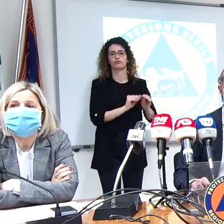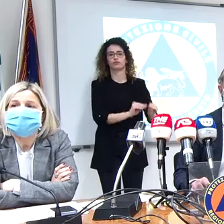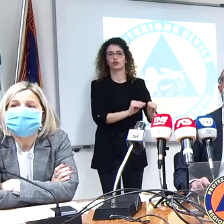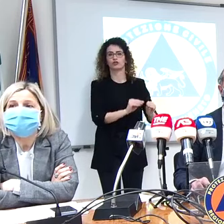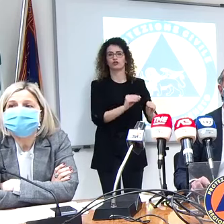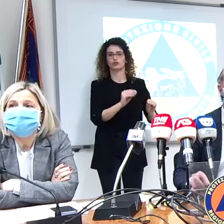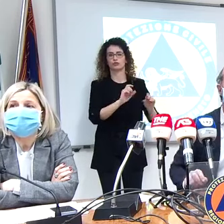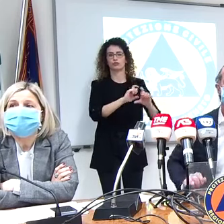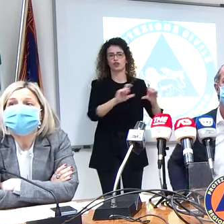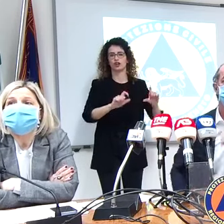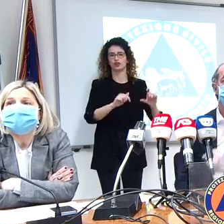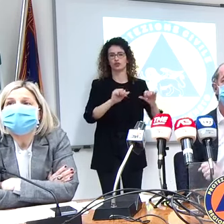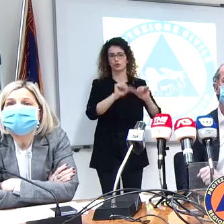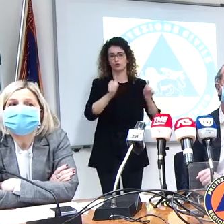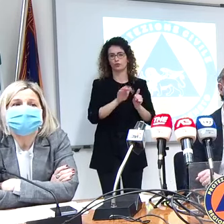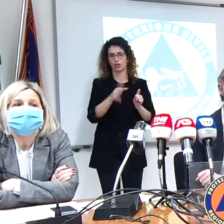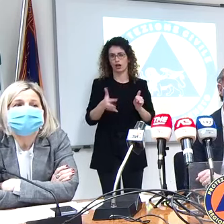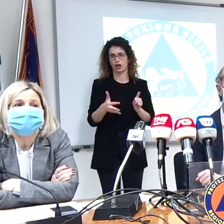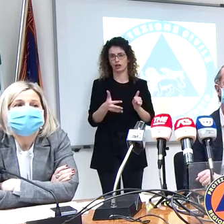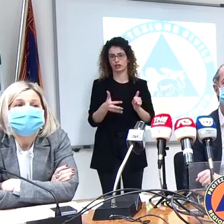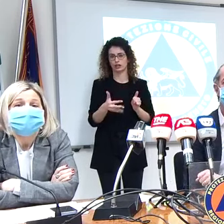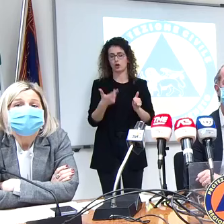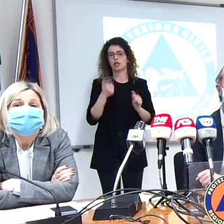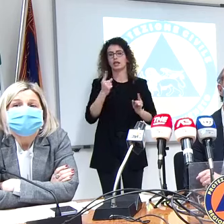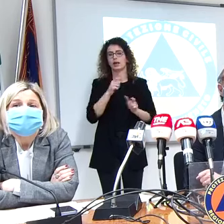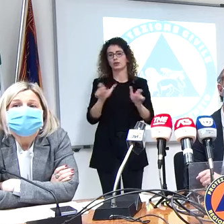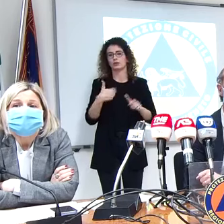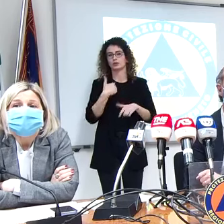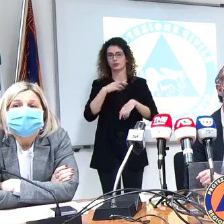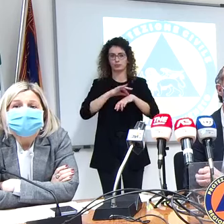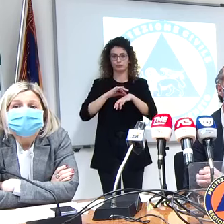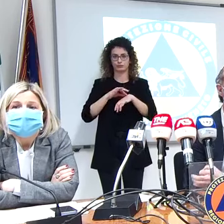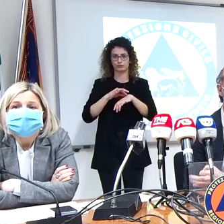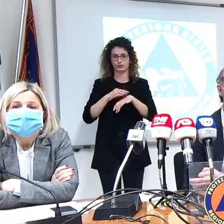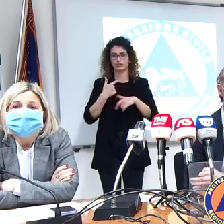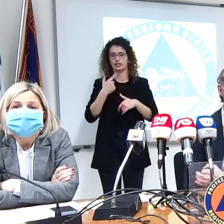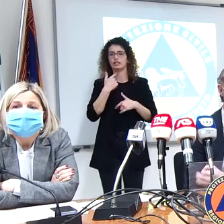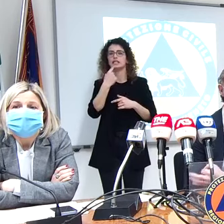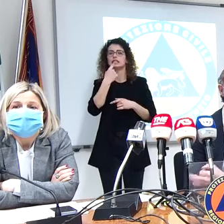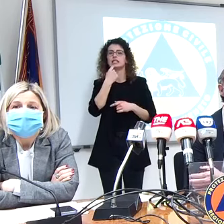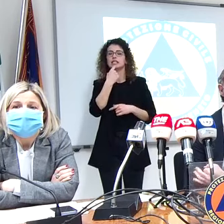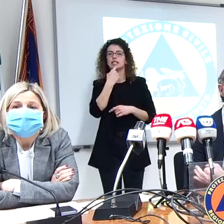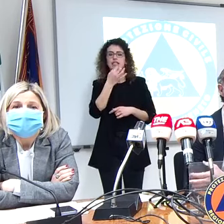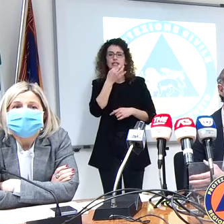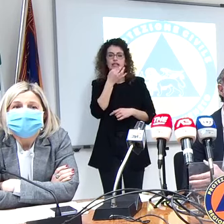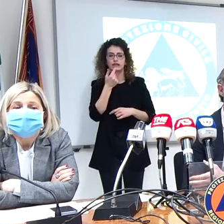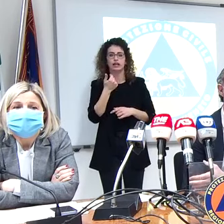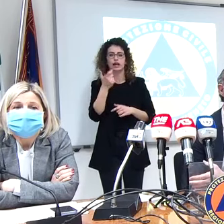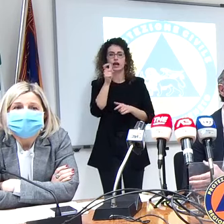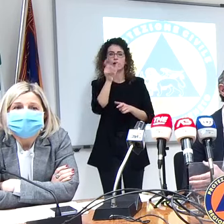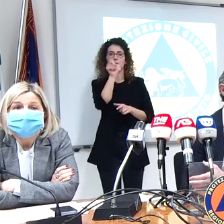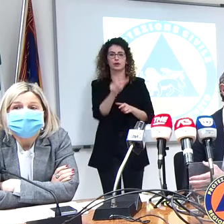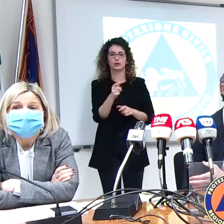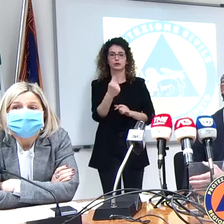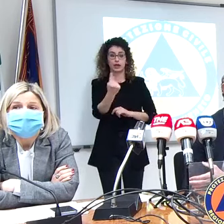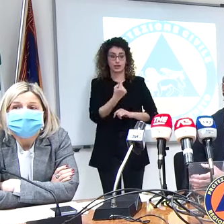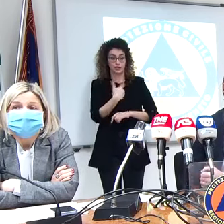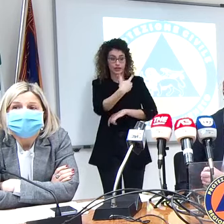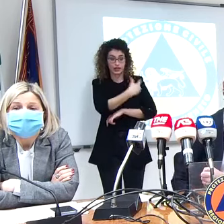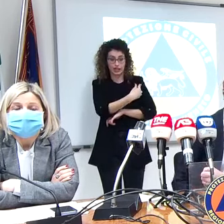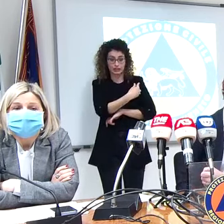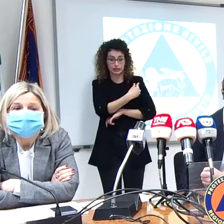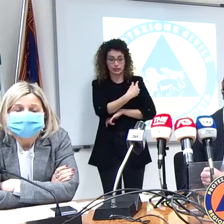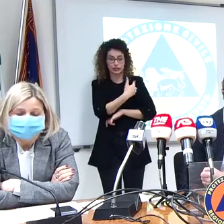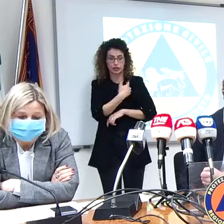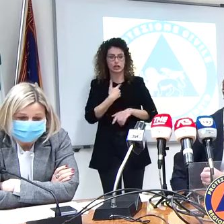patologie, cioè non è che il cittadino deve tornare a casa se è stato convocato, chi è convocato deve tornare a casa vaccinato. Quindi